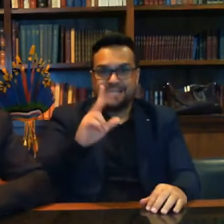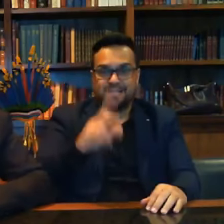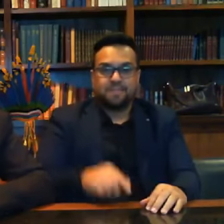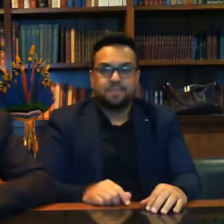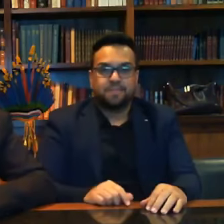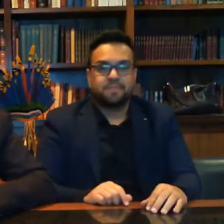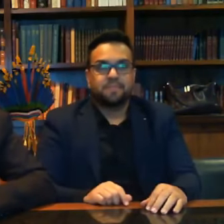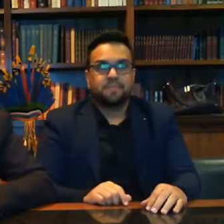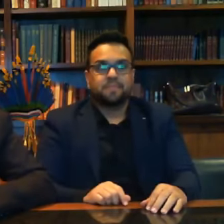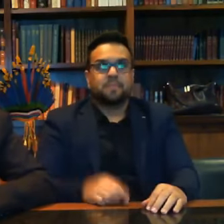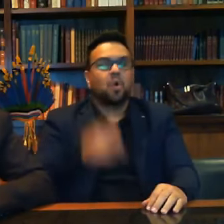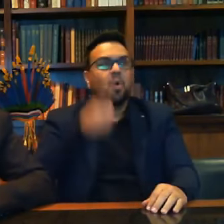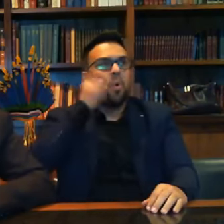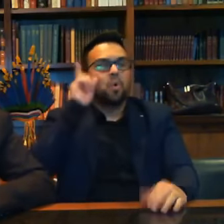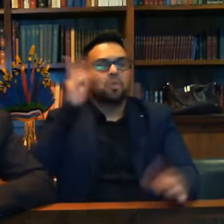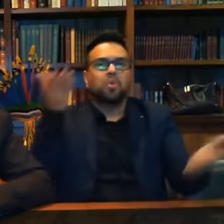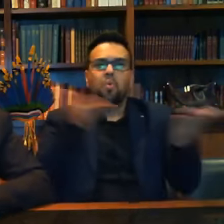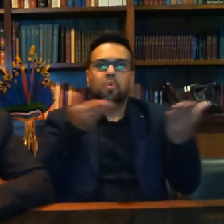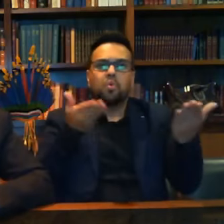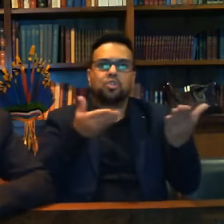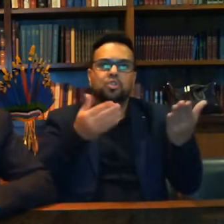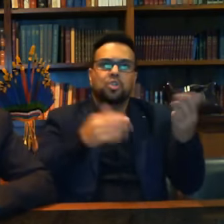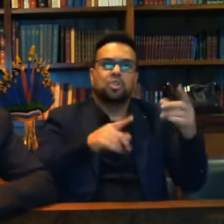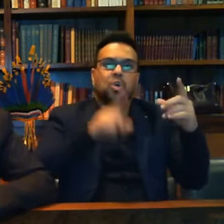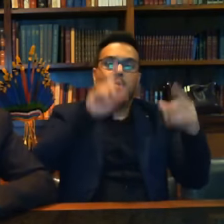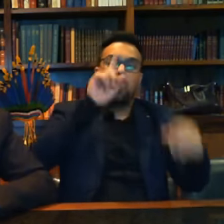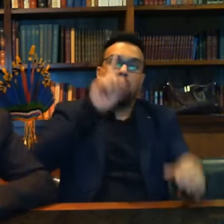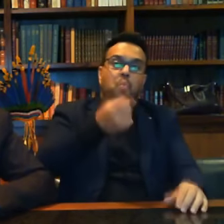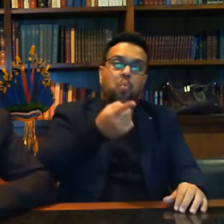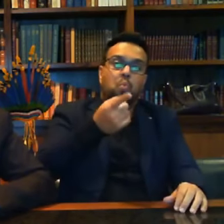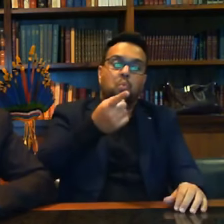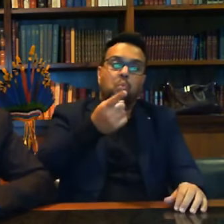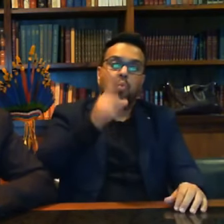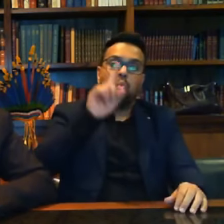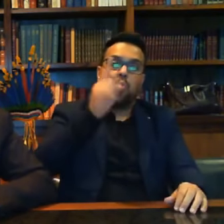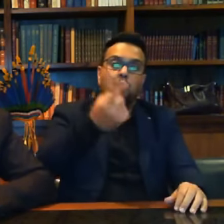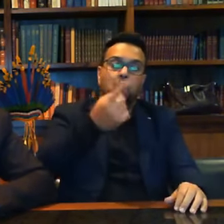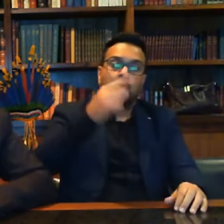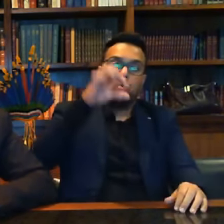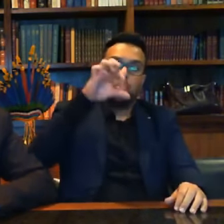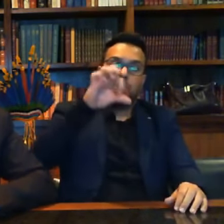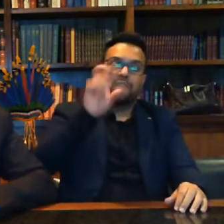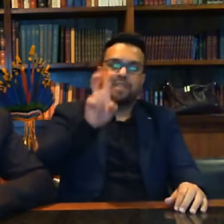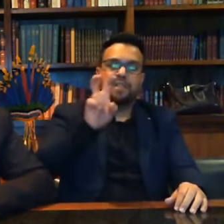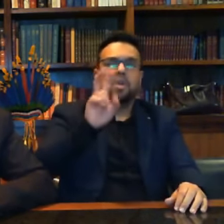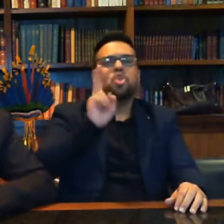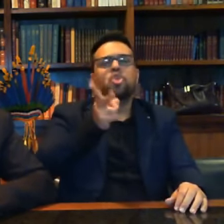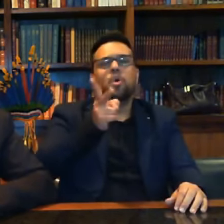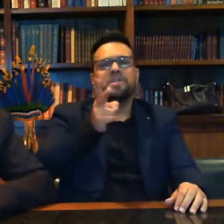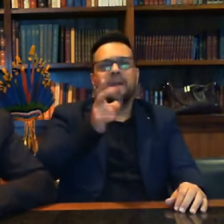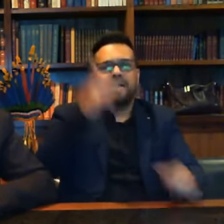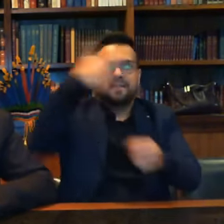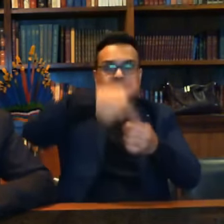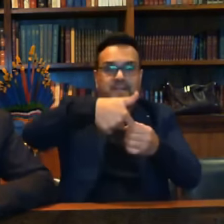de ontem e de hoje foi para R 1,95 o litro da gasolina. Vamos arredondar. R 2,00.